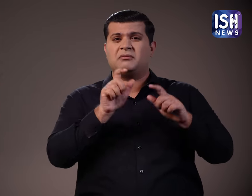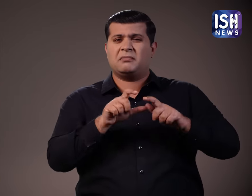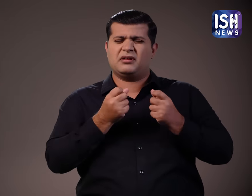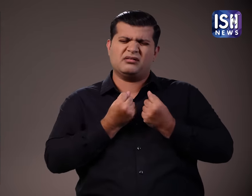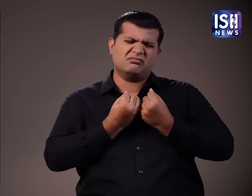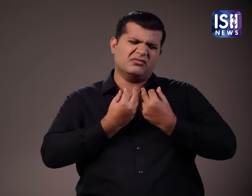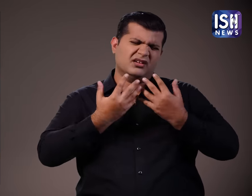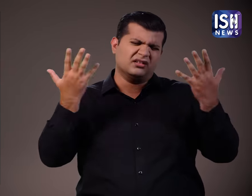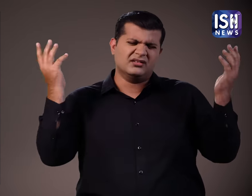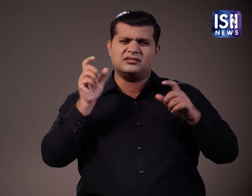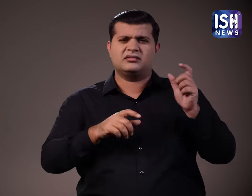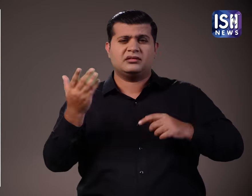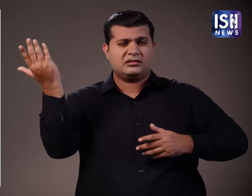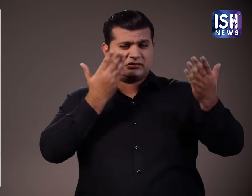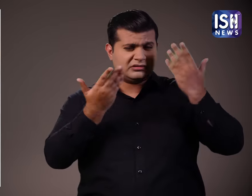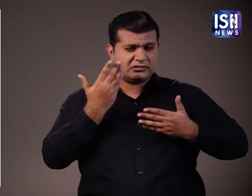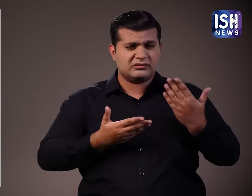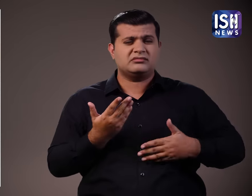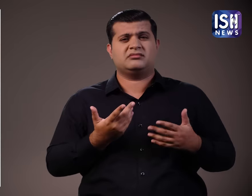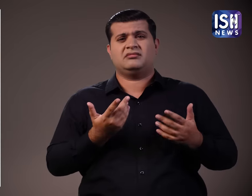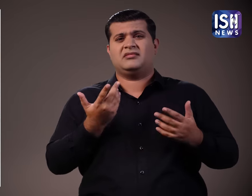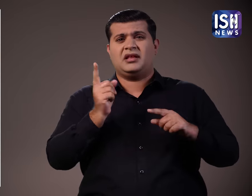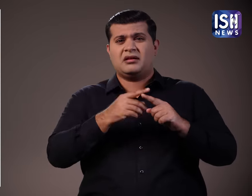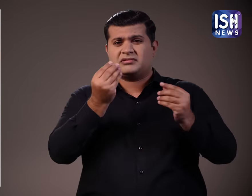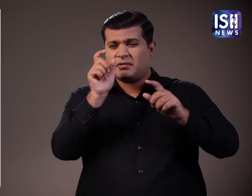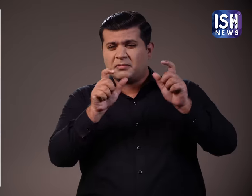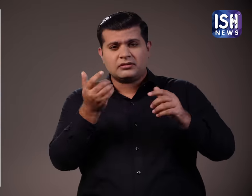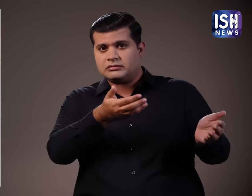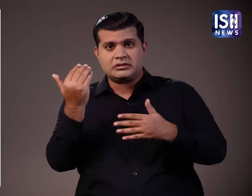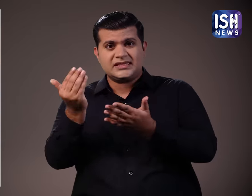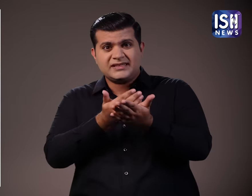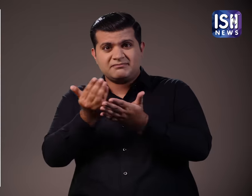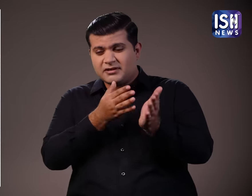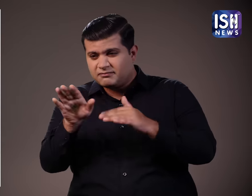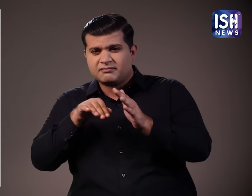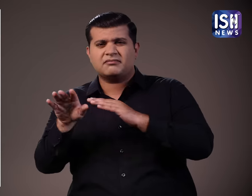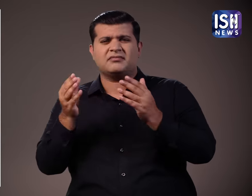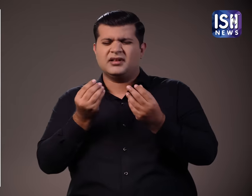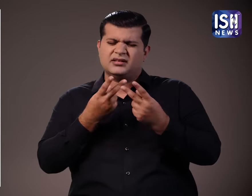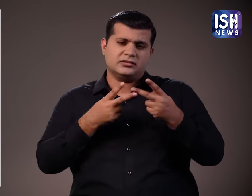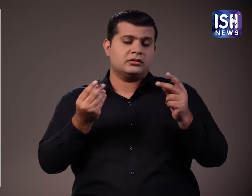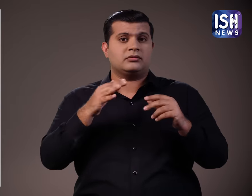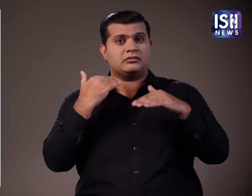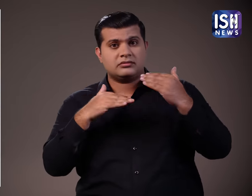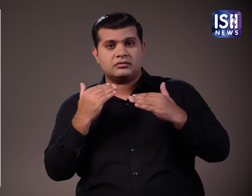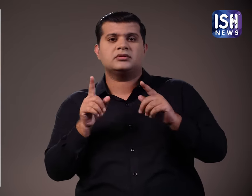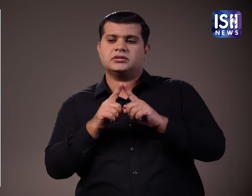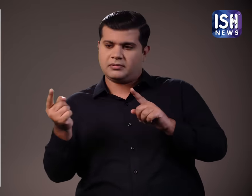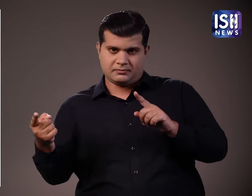हमले में हजारों लोग घायल हुए, कुछ को बचा लिया गया और करी मारे गये। इसी तरह